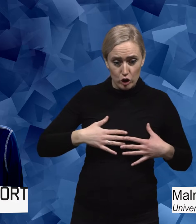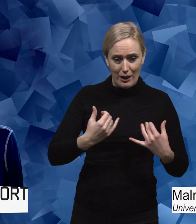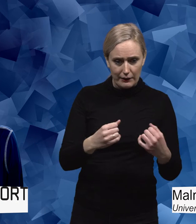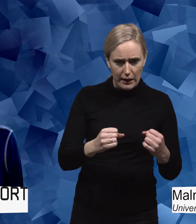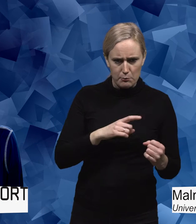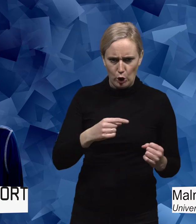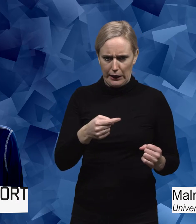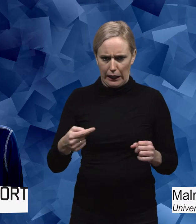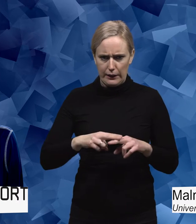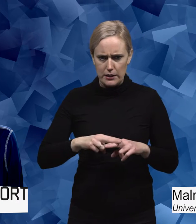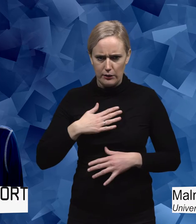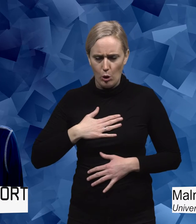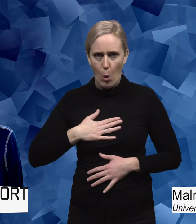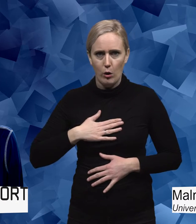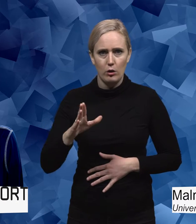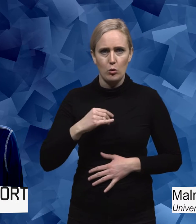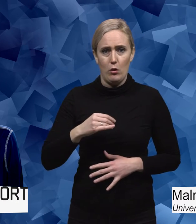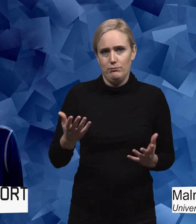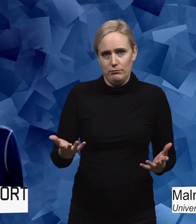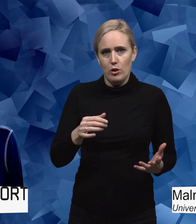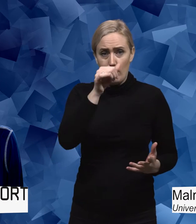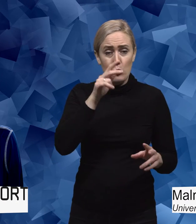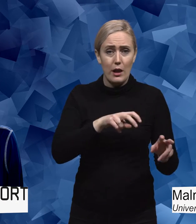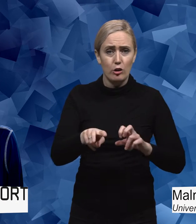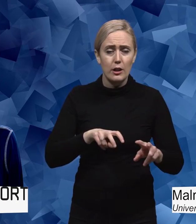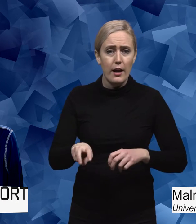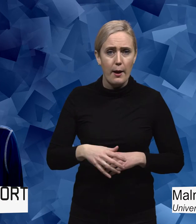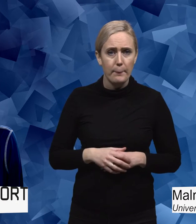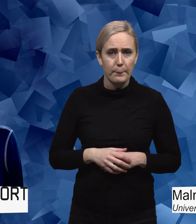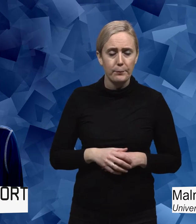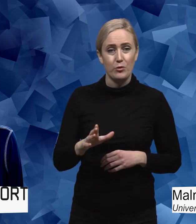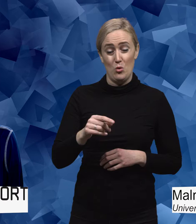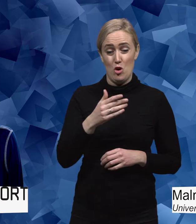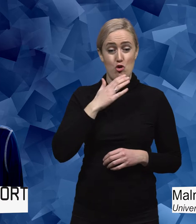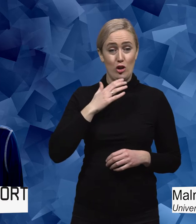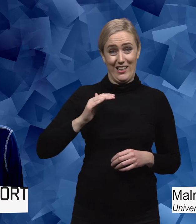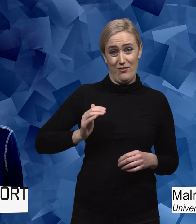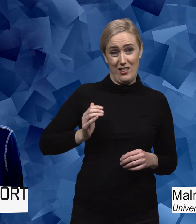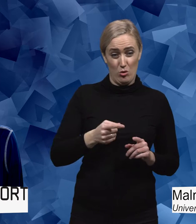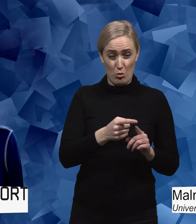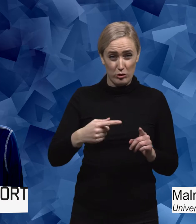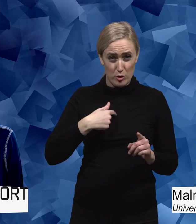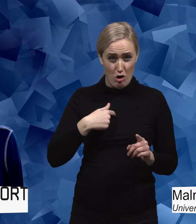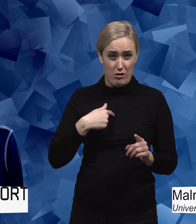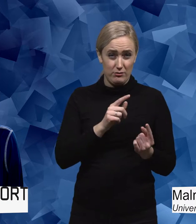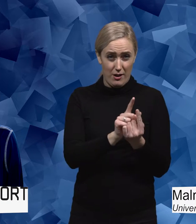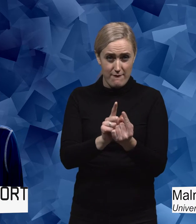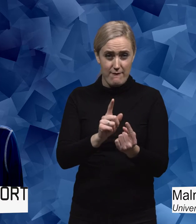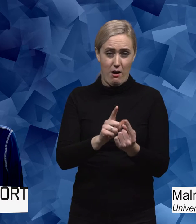väldigt negativa känslor. Det man kan minnas då är att de här unga kvinnorna som jag intervjuar i avhandlingen, de hade ju